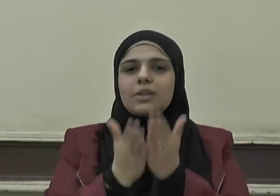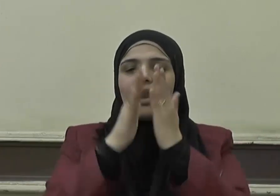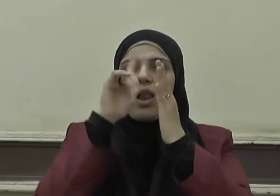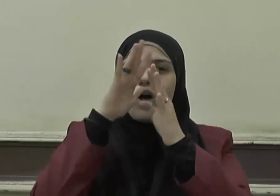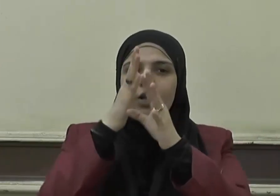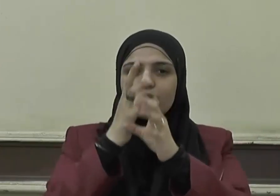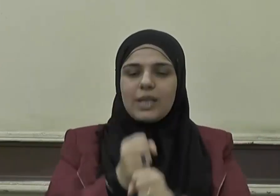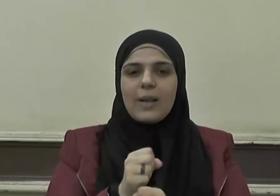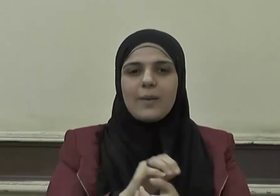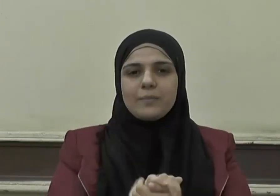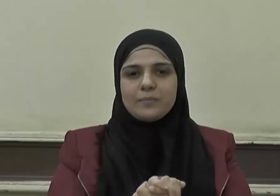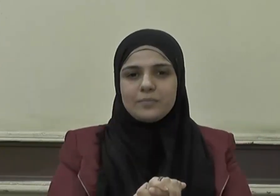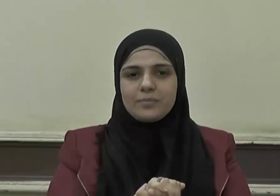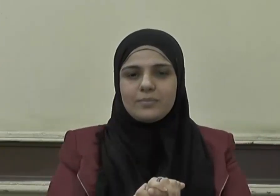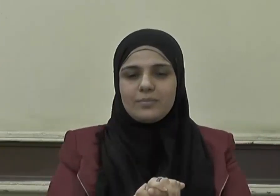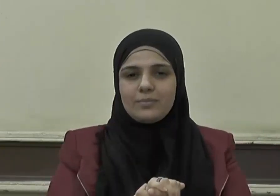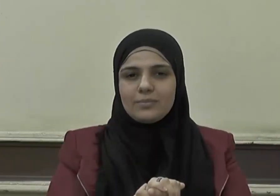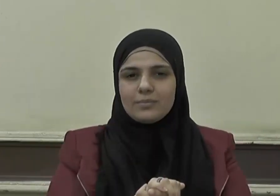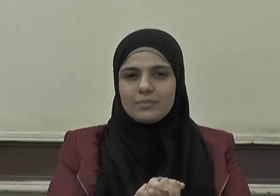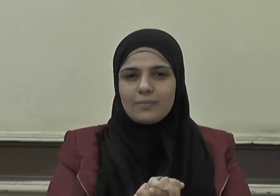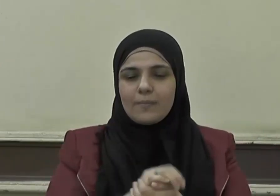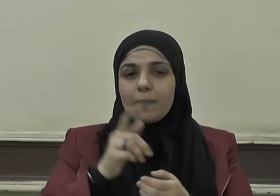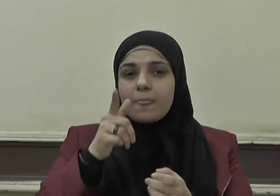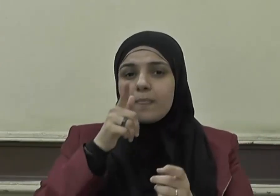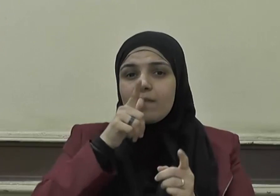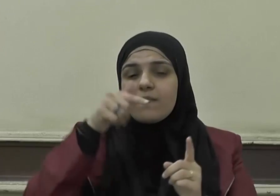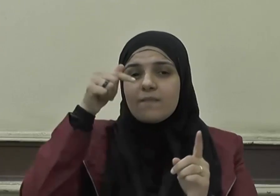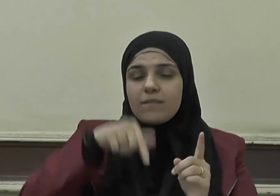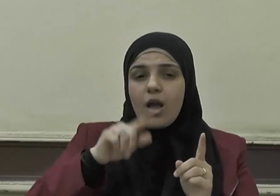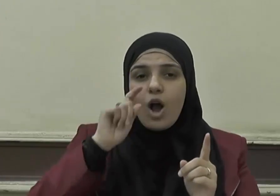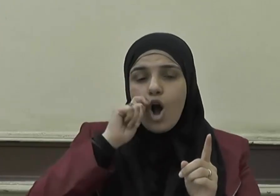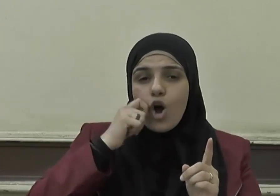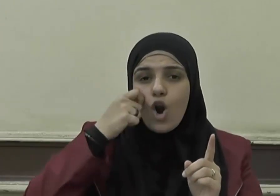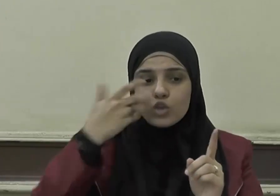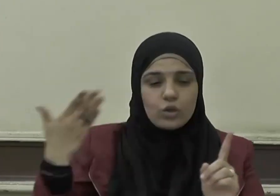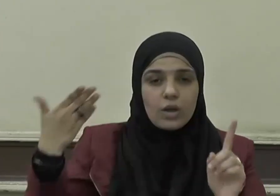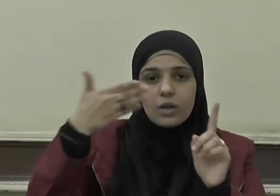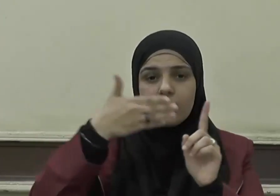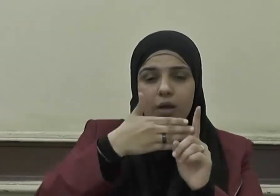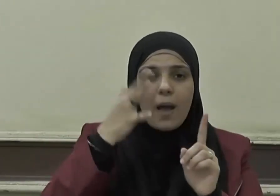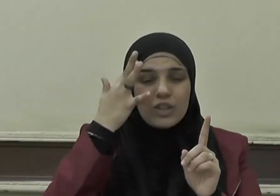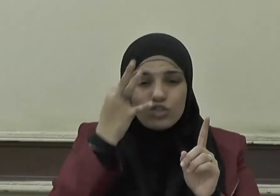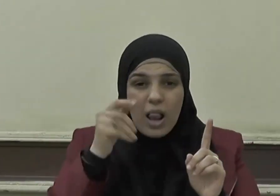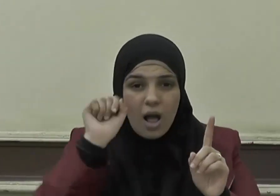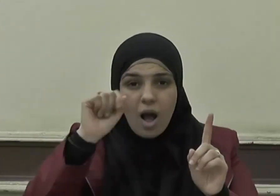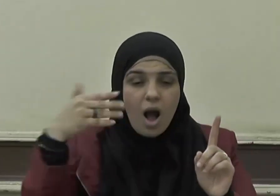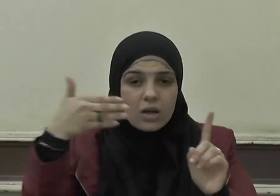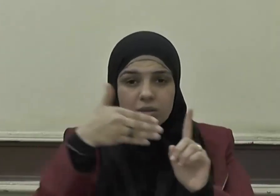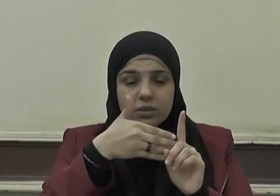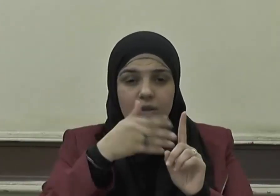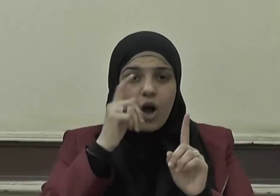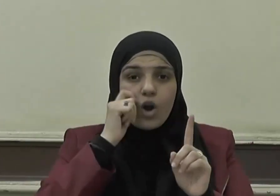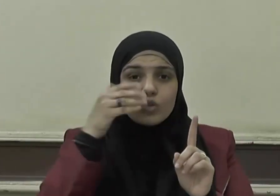وسلم يوشك رجل متكئ على أريكته يحدث